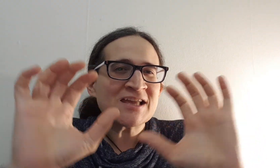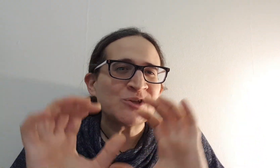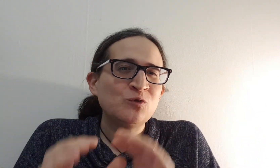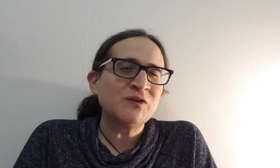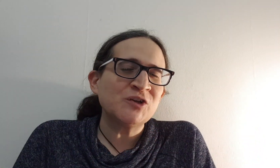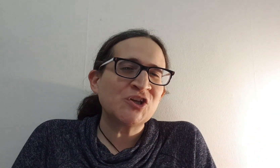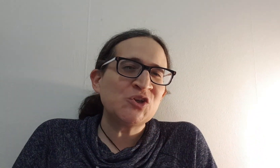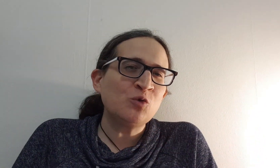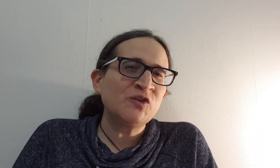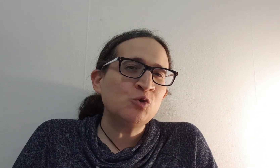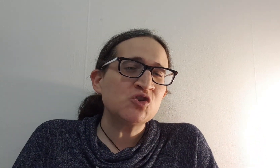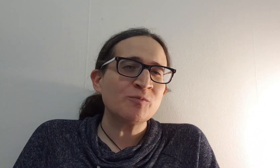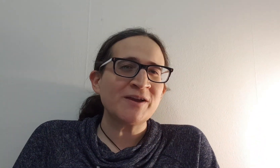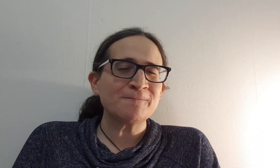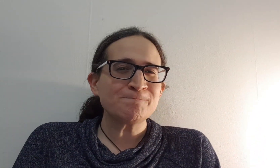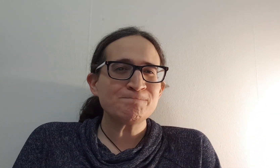החיוביות שבהם